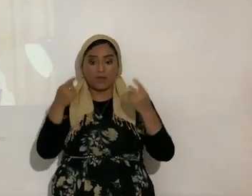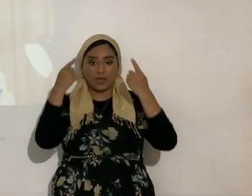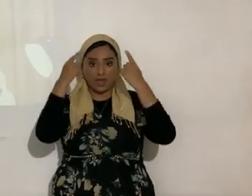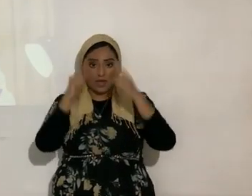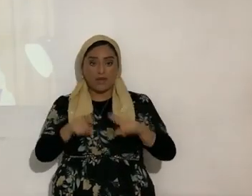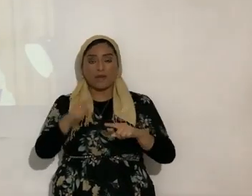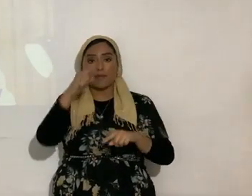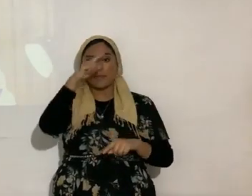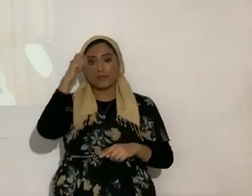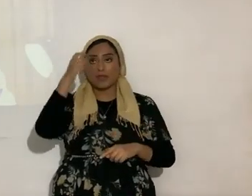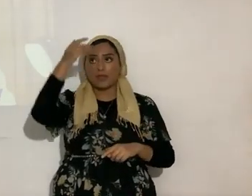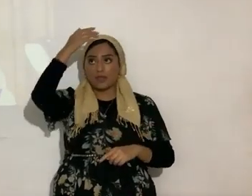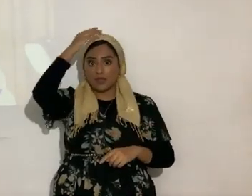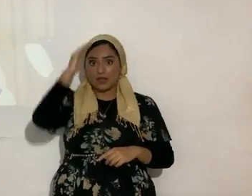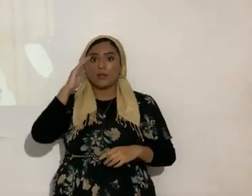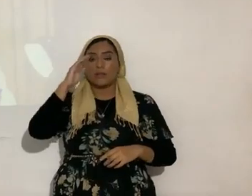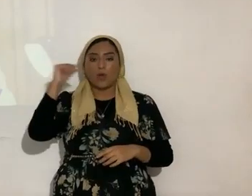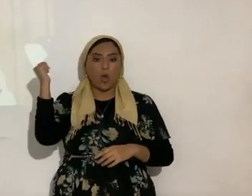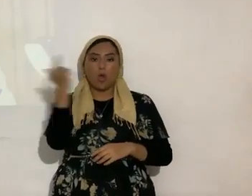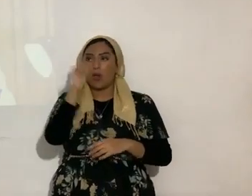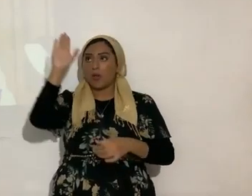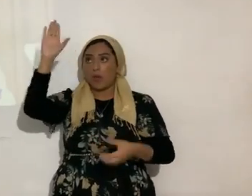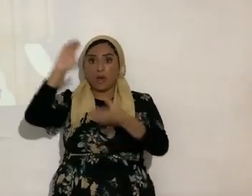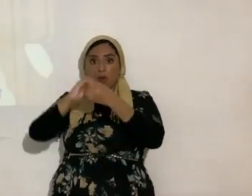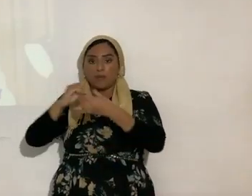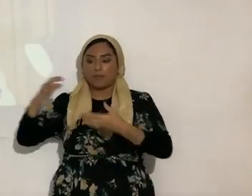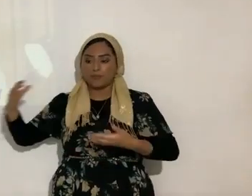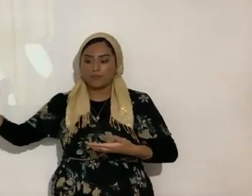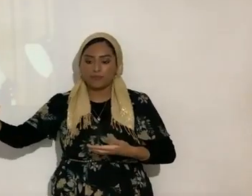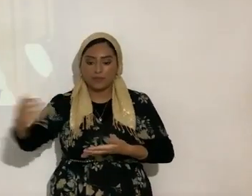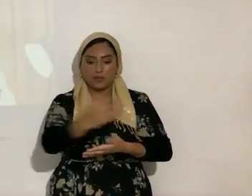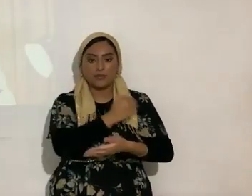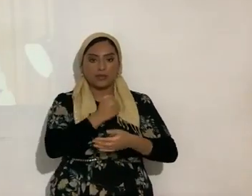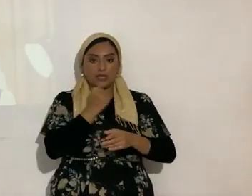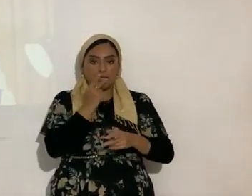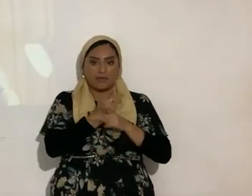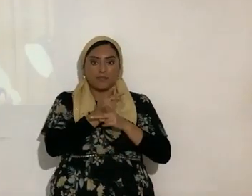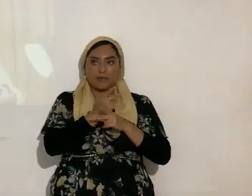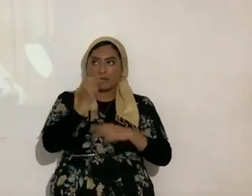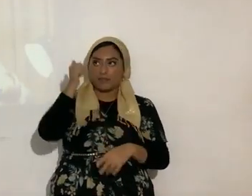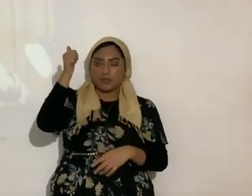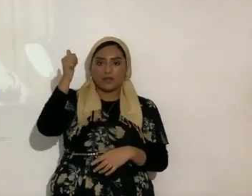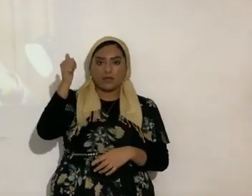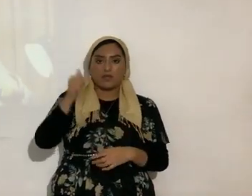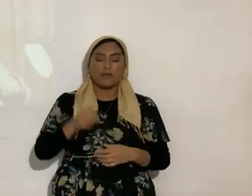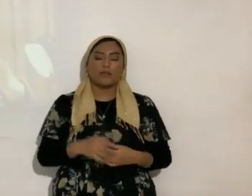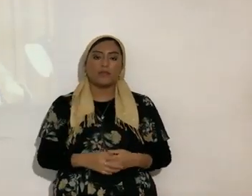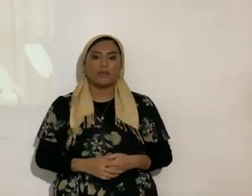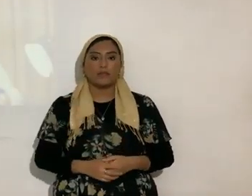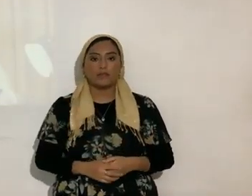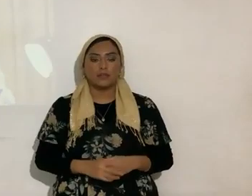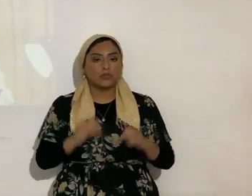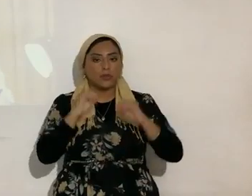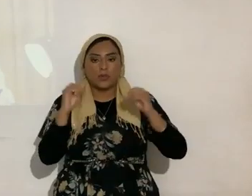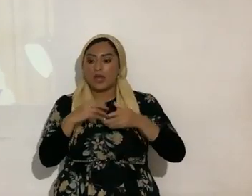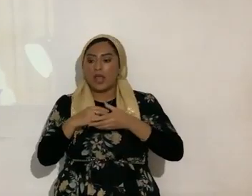el ojín no deja afuera o sea no deja nada afuera ni a nadie afuera